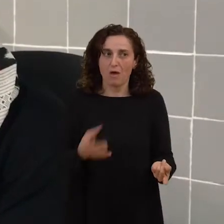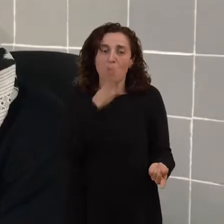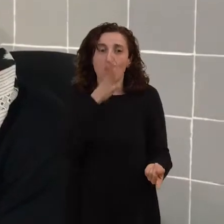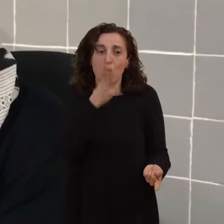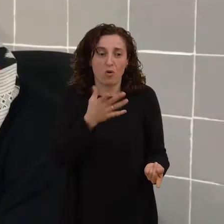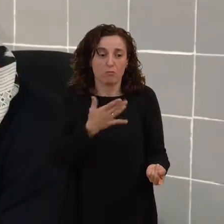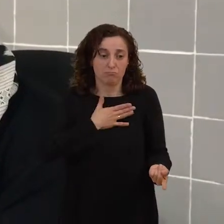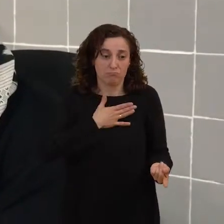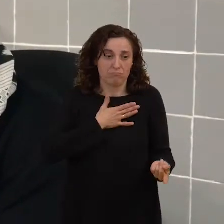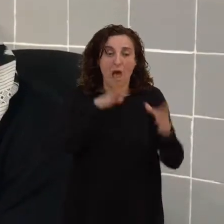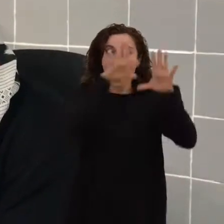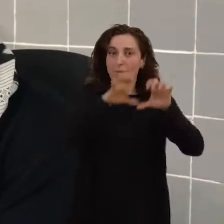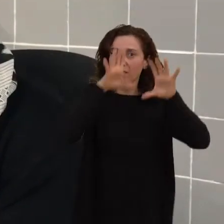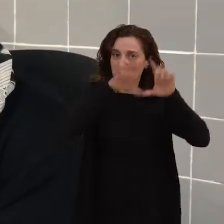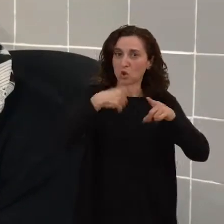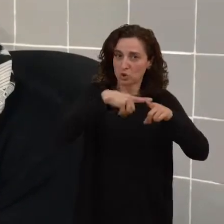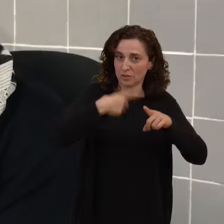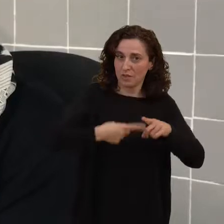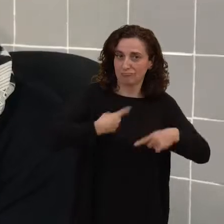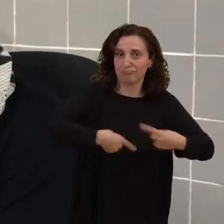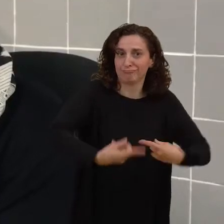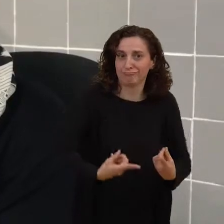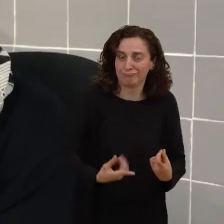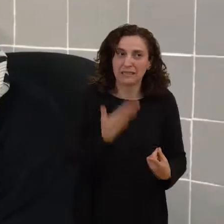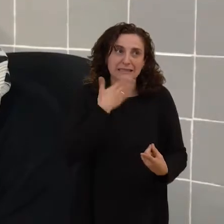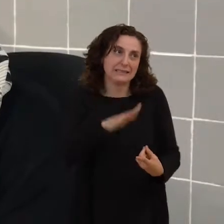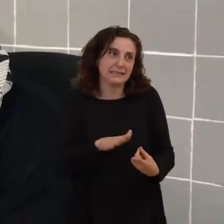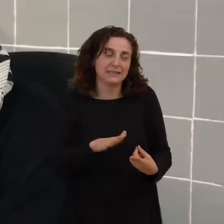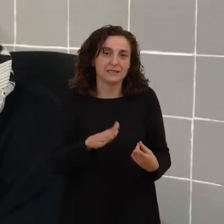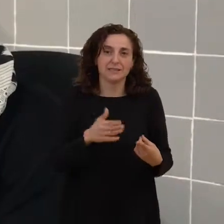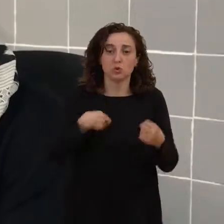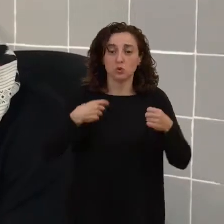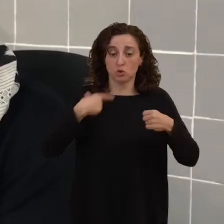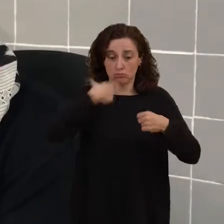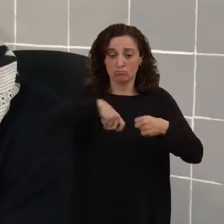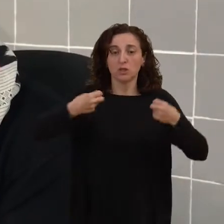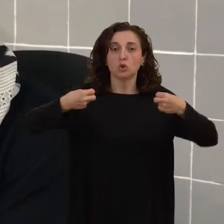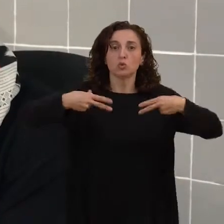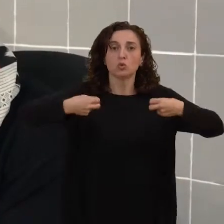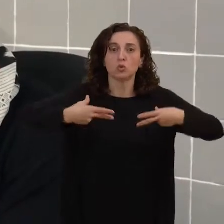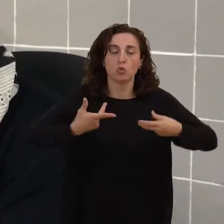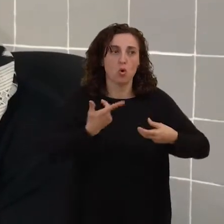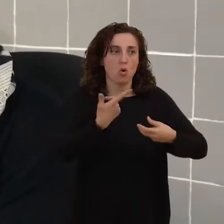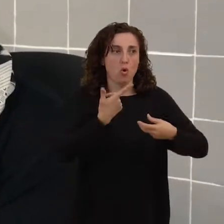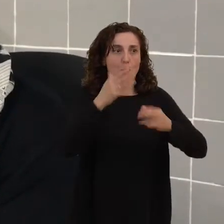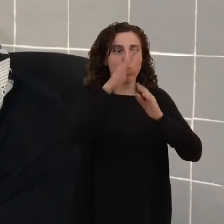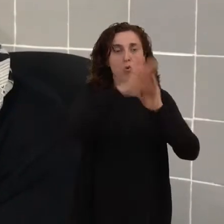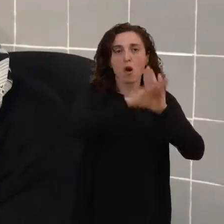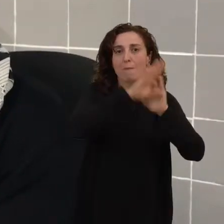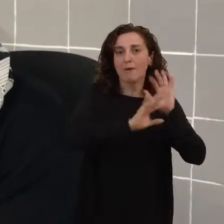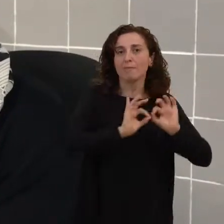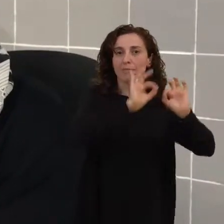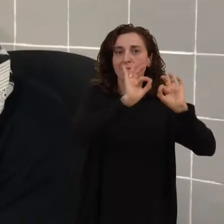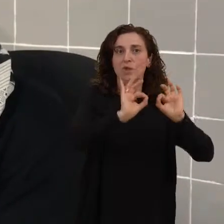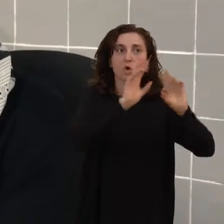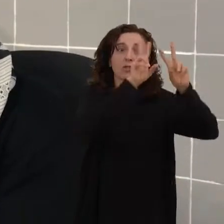el tiempo aprendiendo cosas. Si estás subtitulando programas específicos de un tema